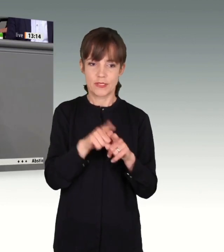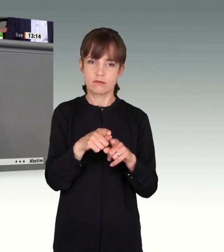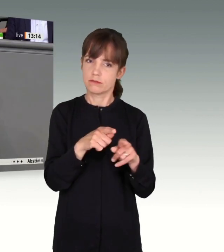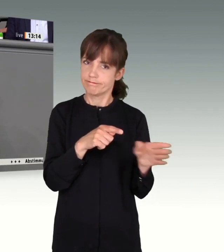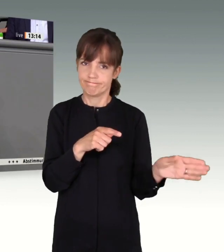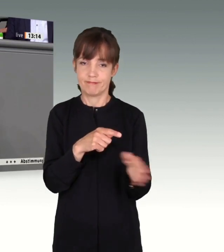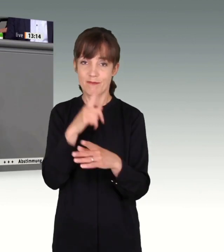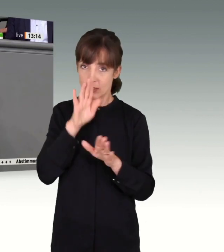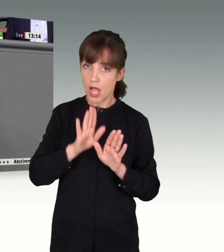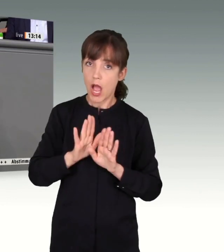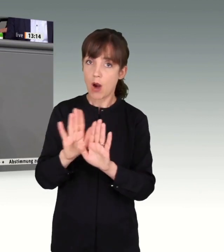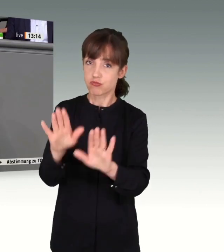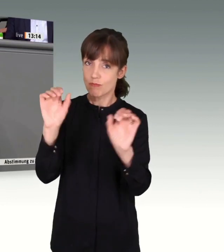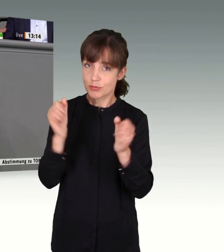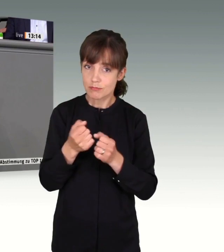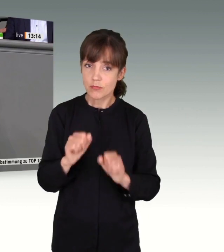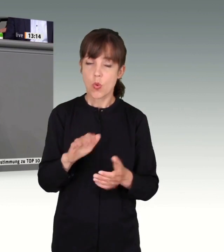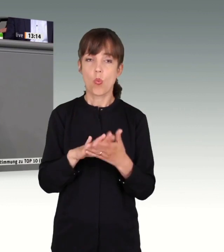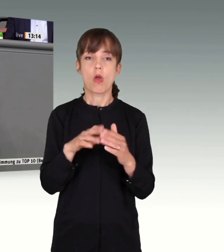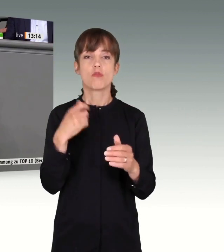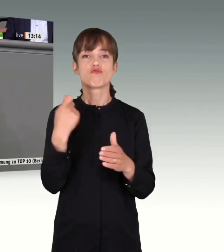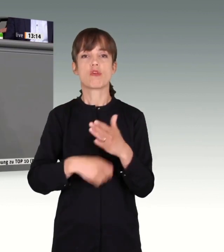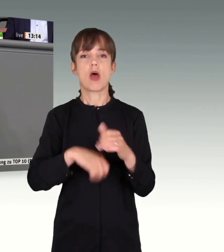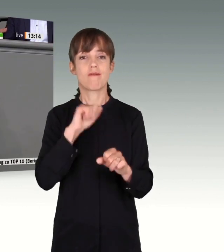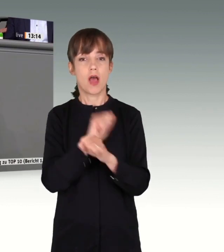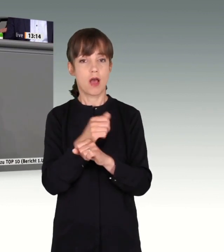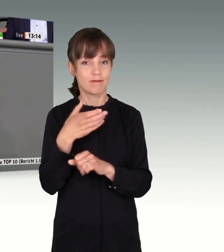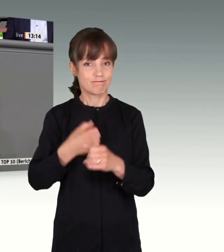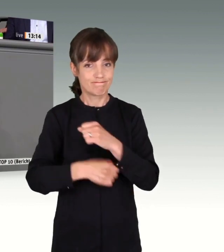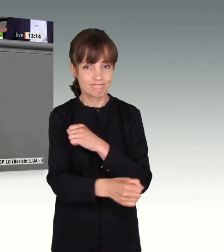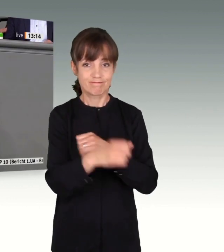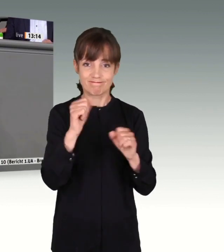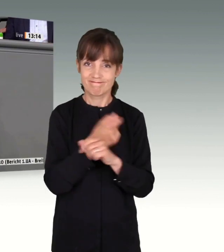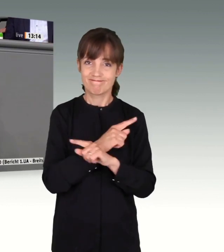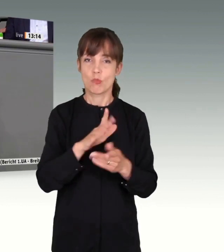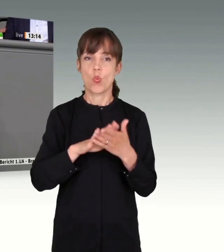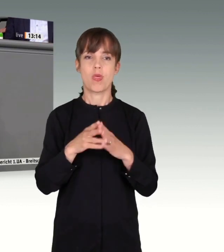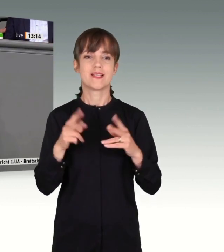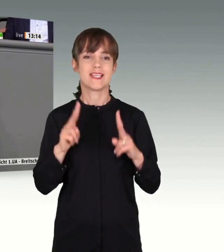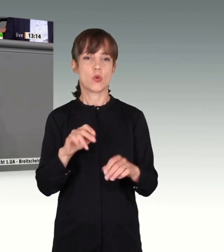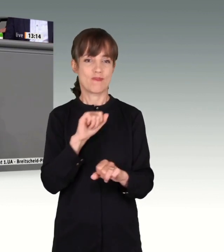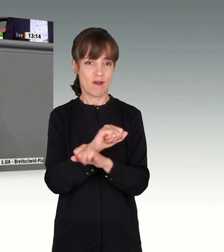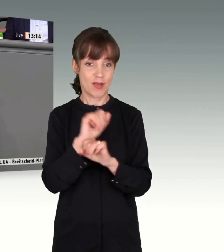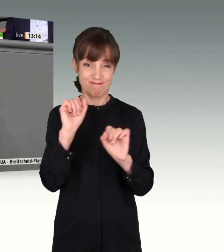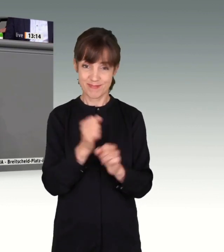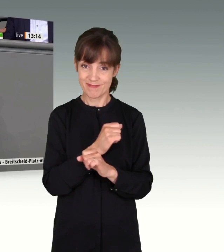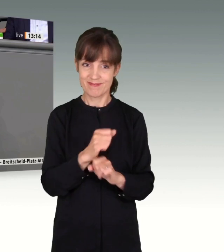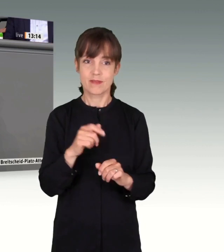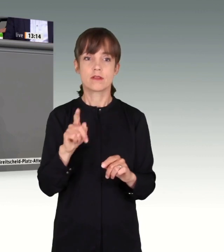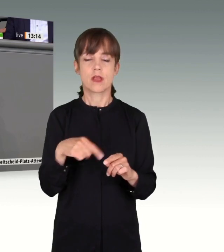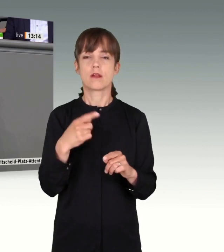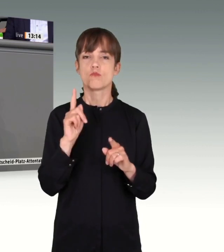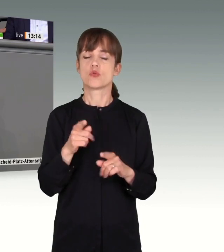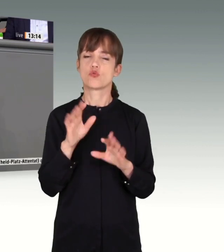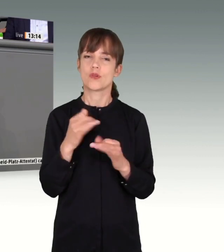abschieben können, wenn wir sie nicht in Strafhaft, Abschiebehaft oder Sicherungsverwahrung nehmen können, dann müssen wir sie so gut